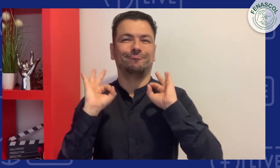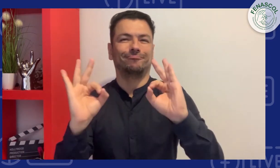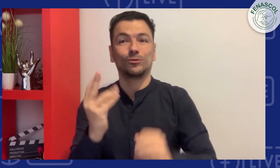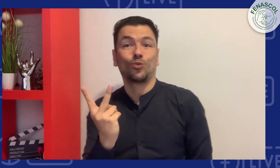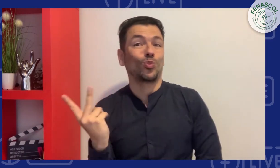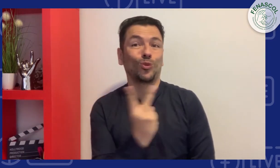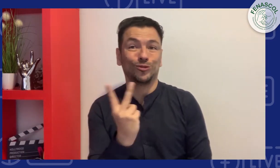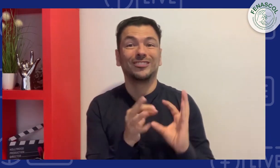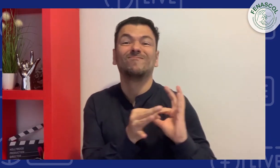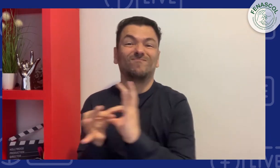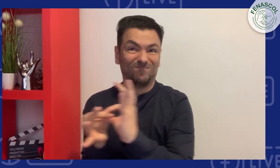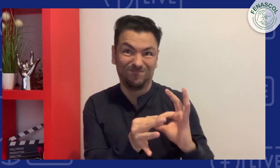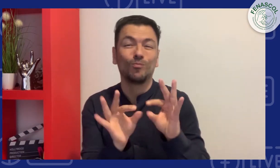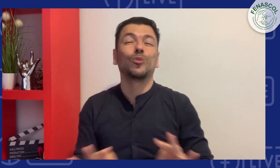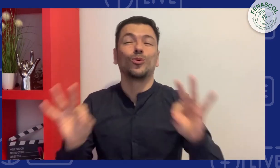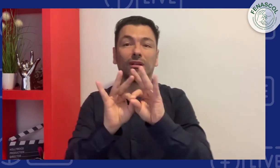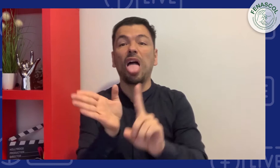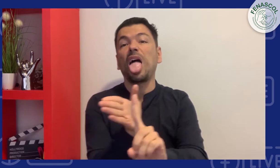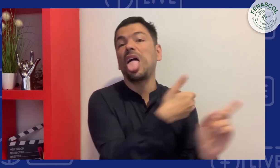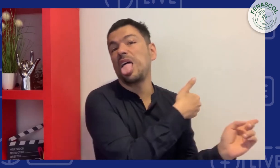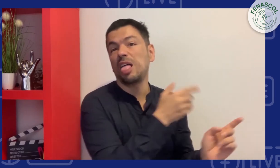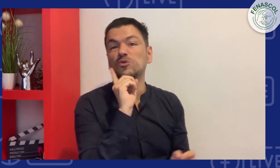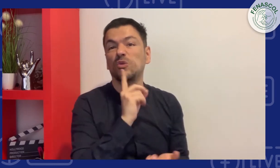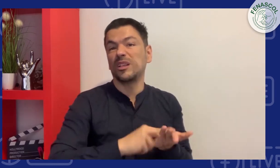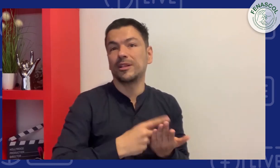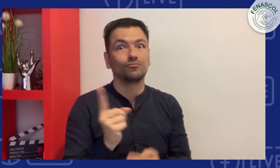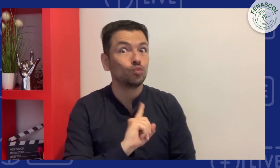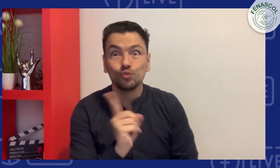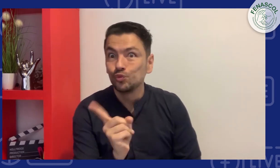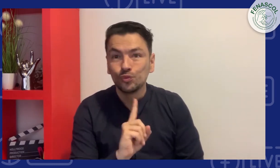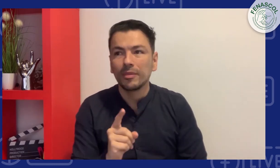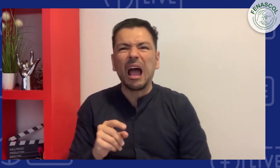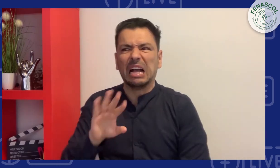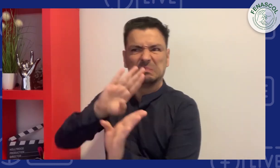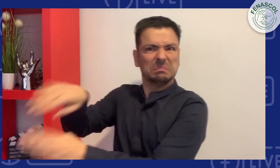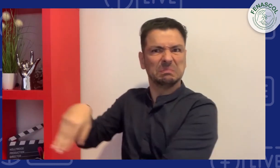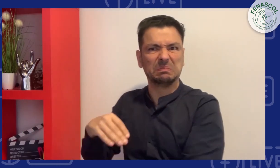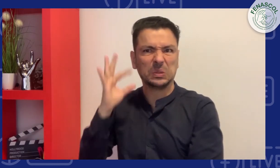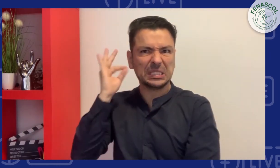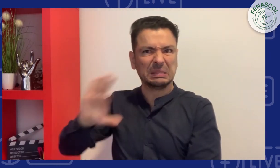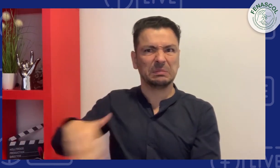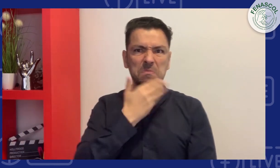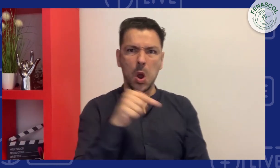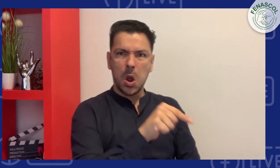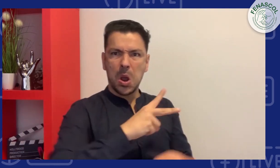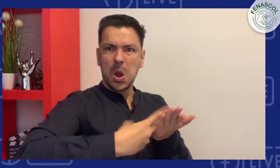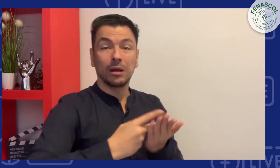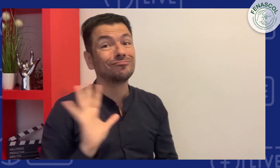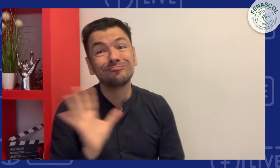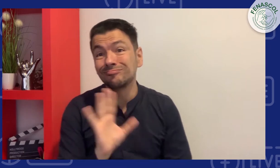comunidad sorda con un servicio de interpretación de calidad. No se trata de una competencia y de